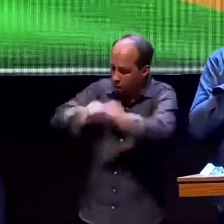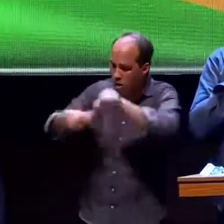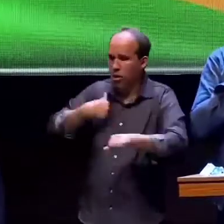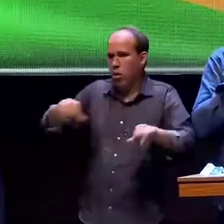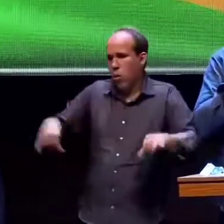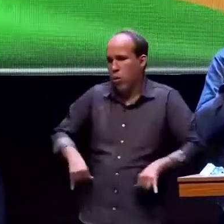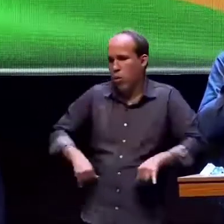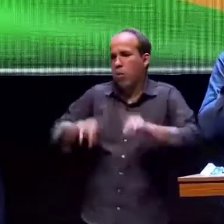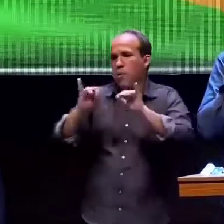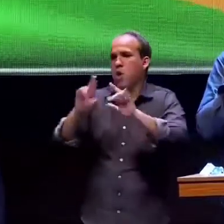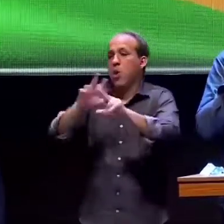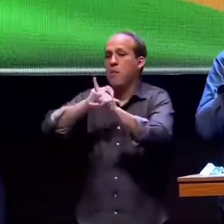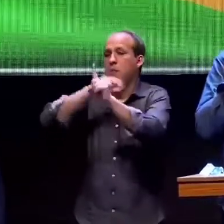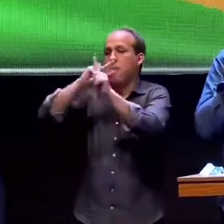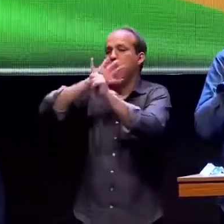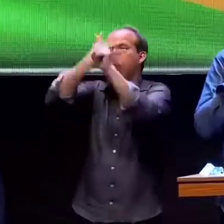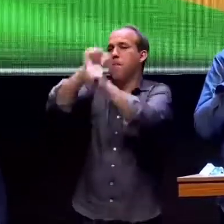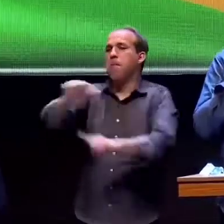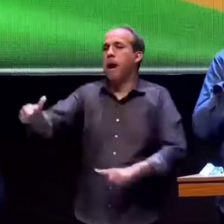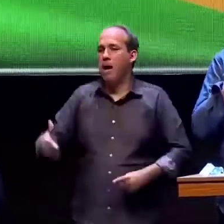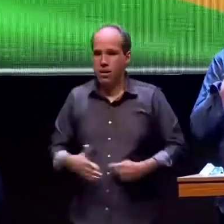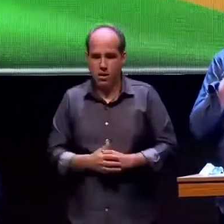conseguimos fazer um ministério